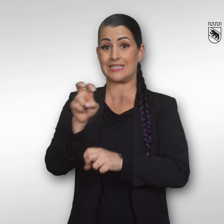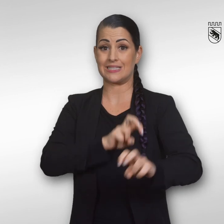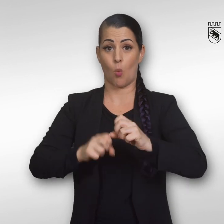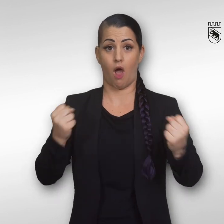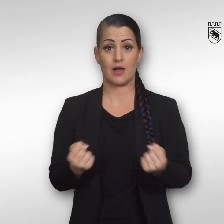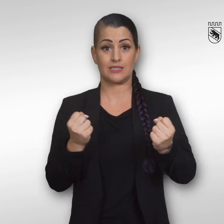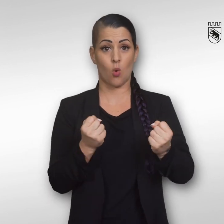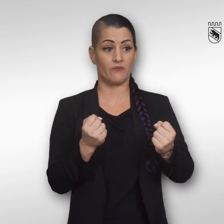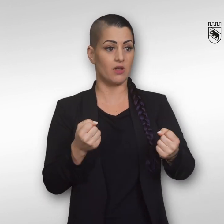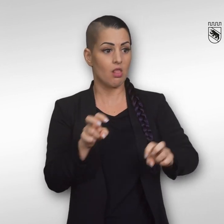und teure Suchaktionen.